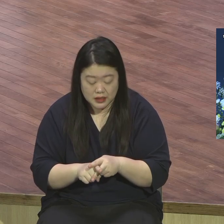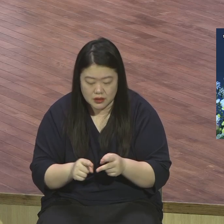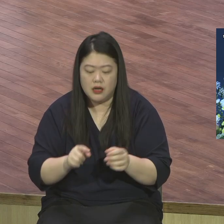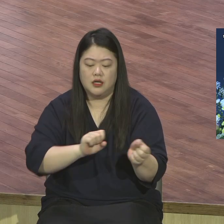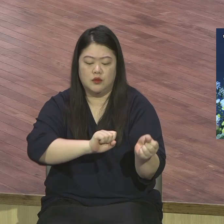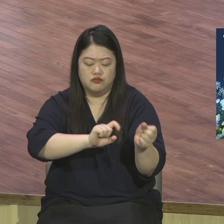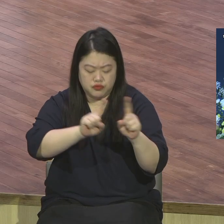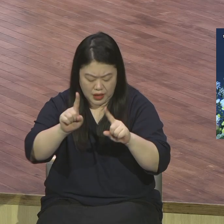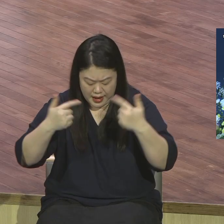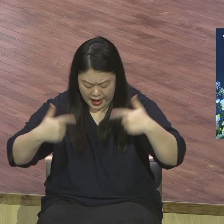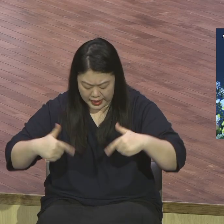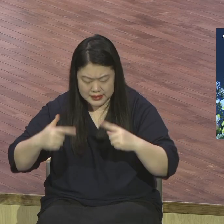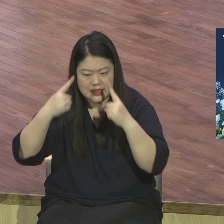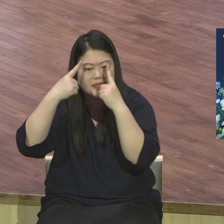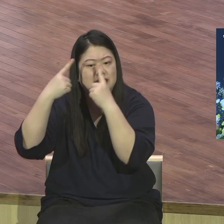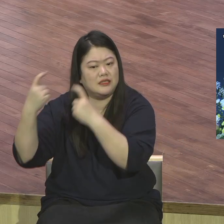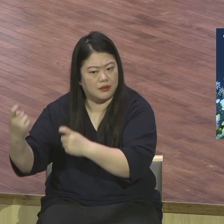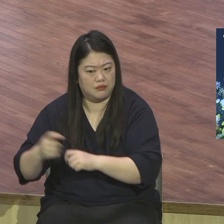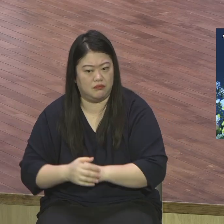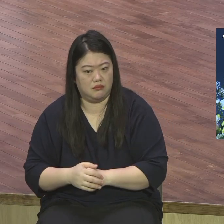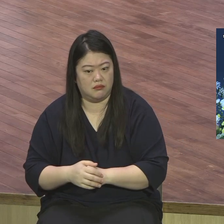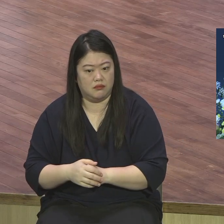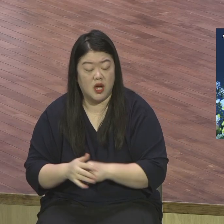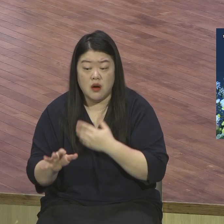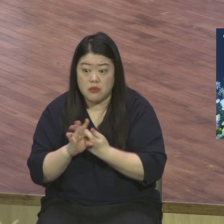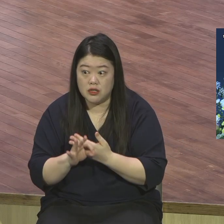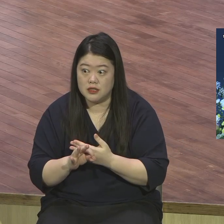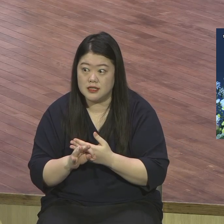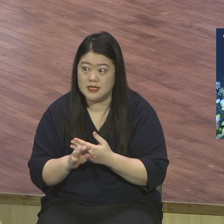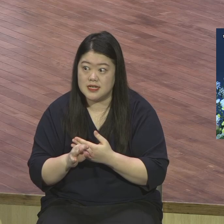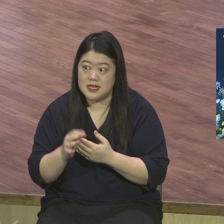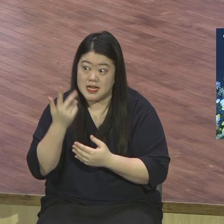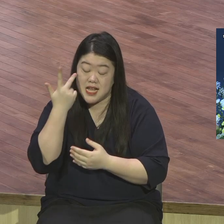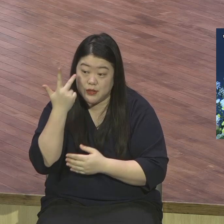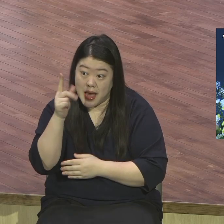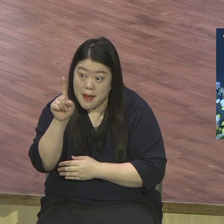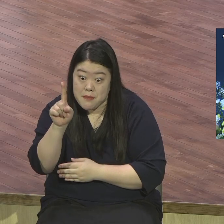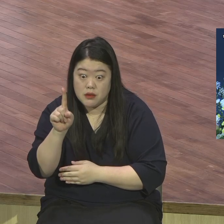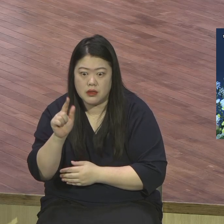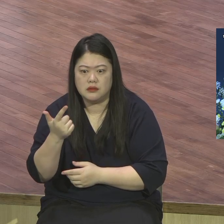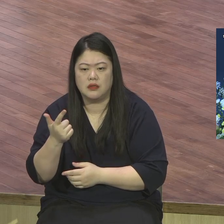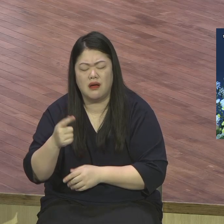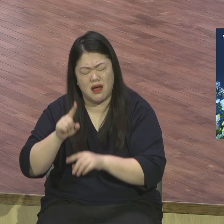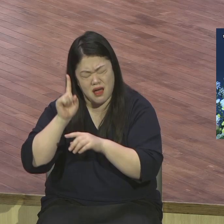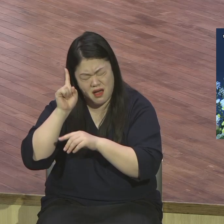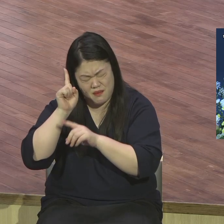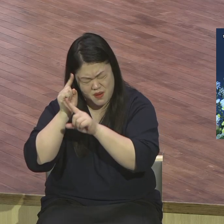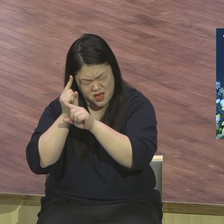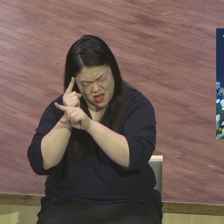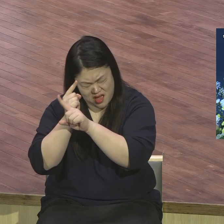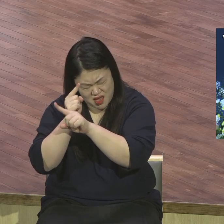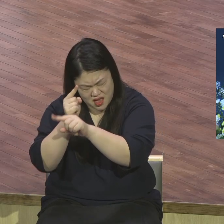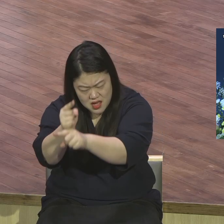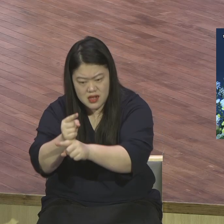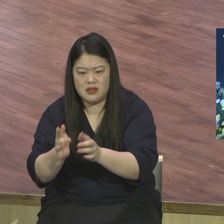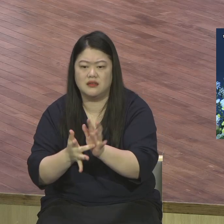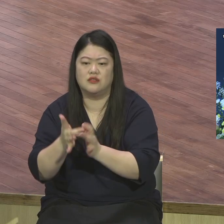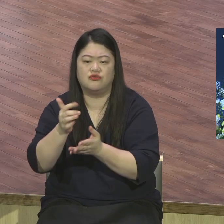넓게는 사실은 매일매일입니다 매일매일 부활의 주님을 찬양하고 부활의